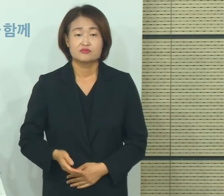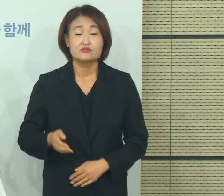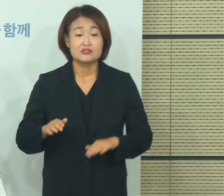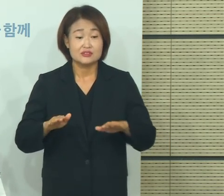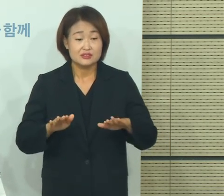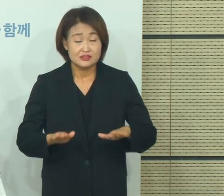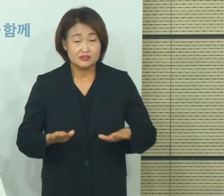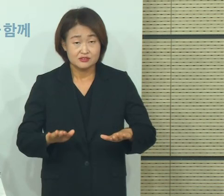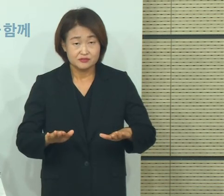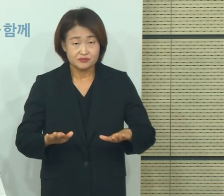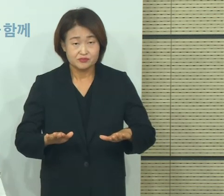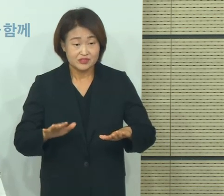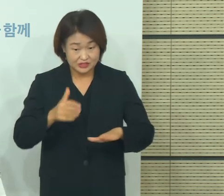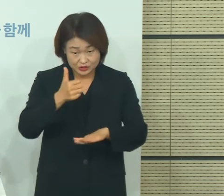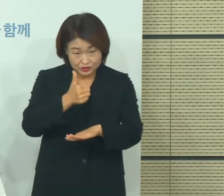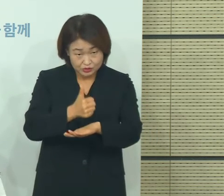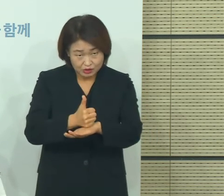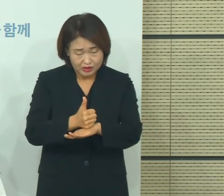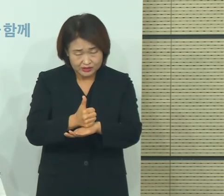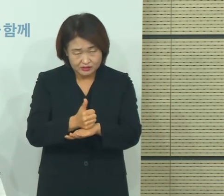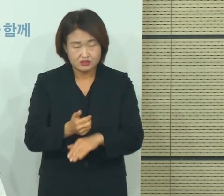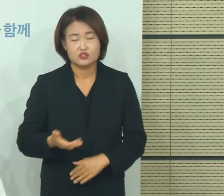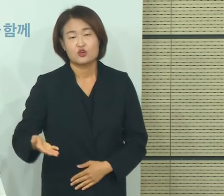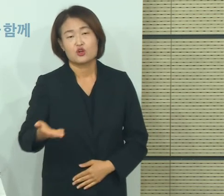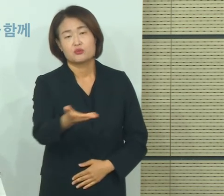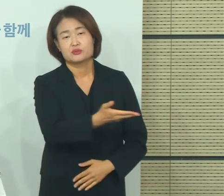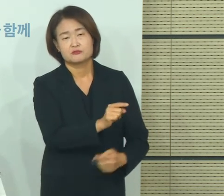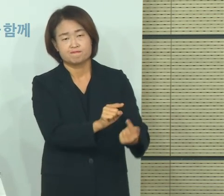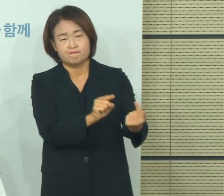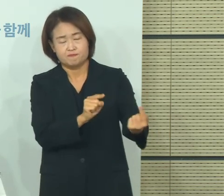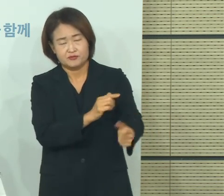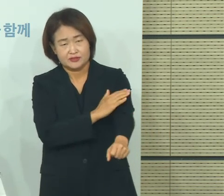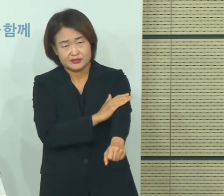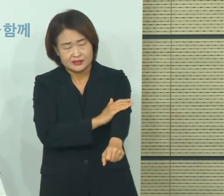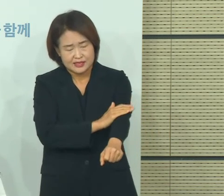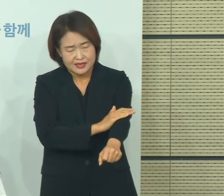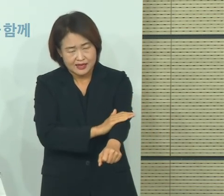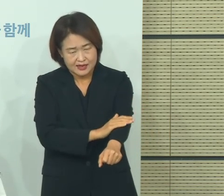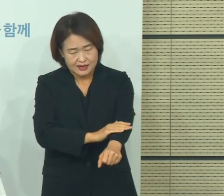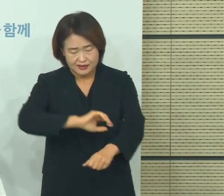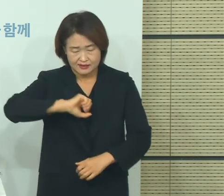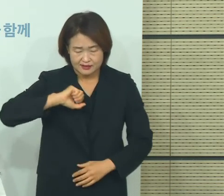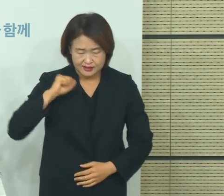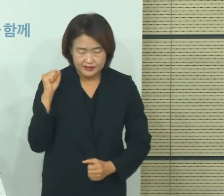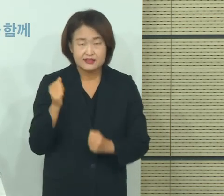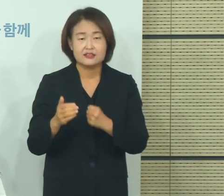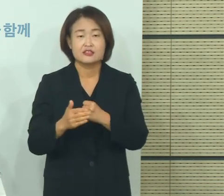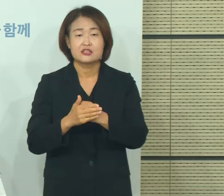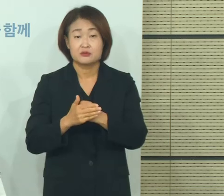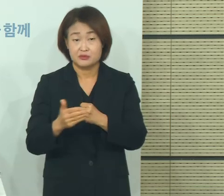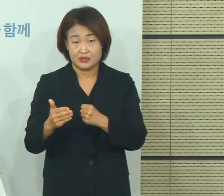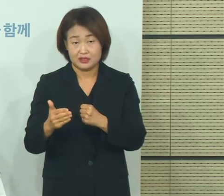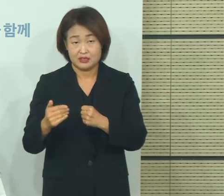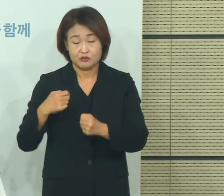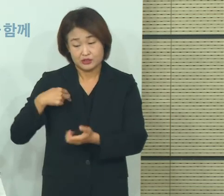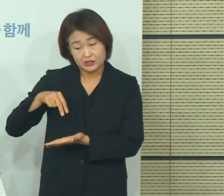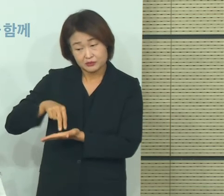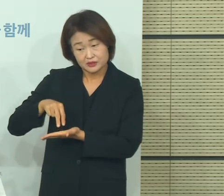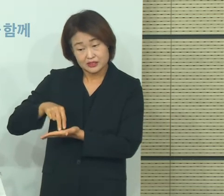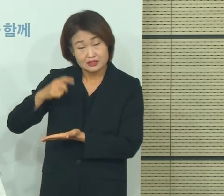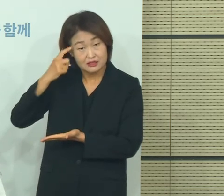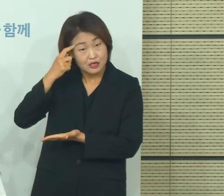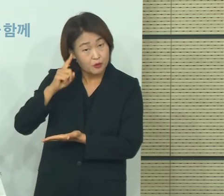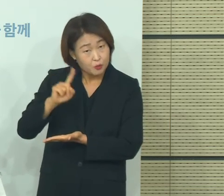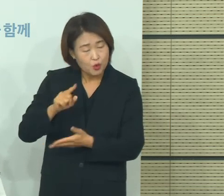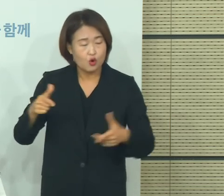적극적으로 참여해 주셔서 전체적으로는 지금 확산의 감소 추세이 있다고 그렇게 판단을 하고 있습니다. 하지만